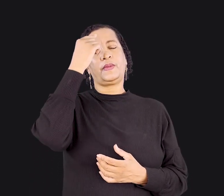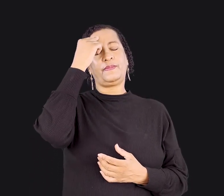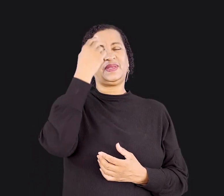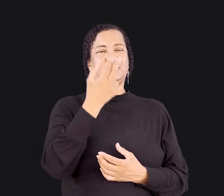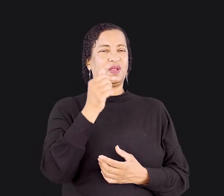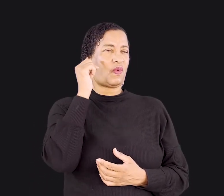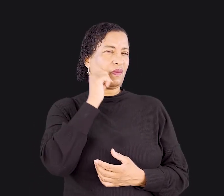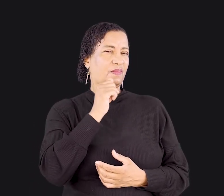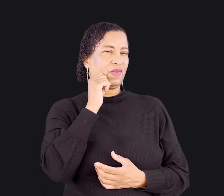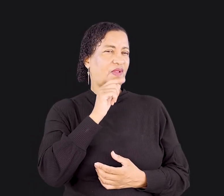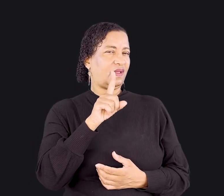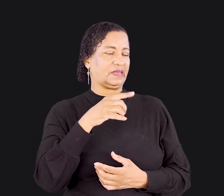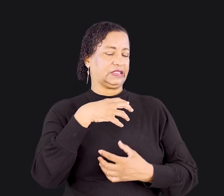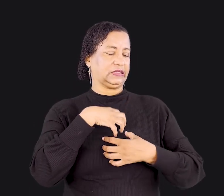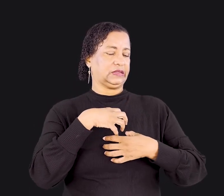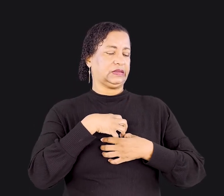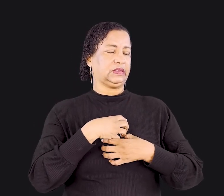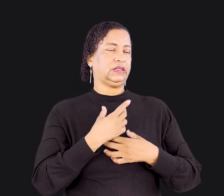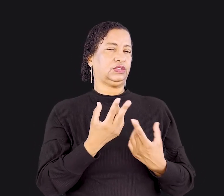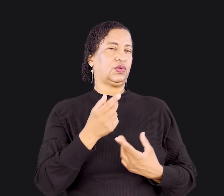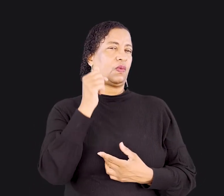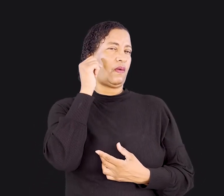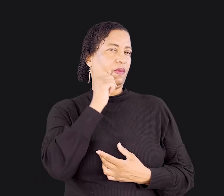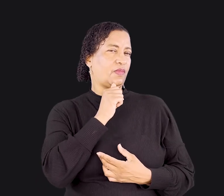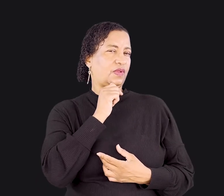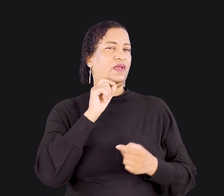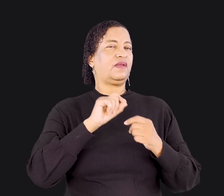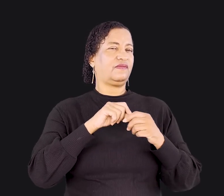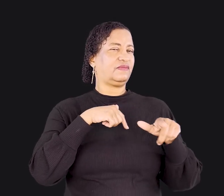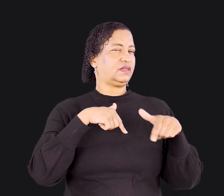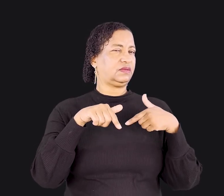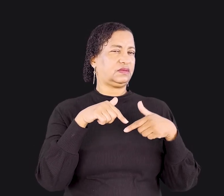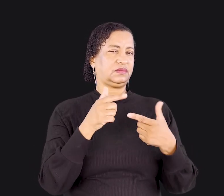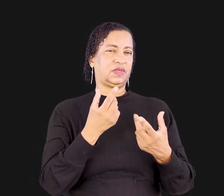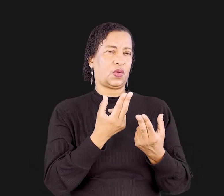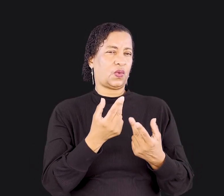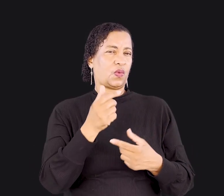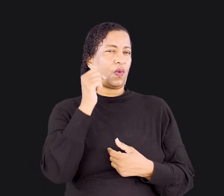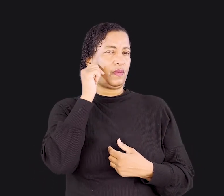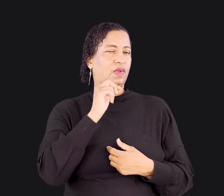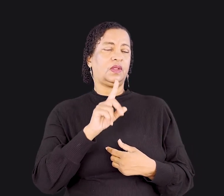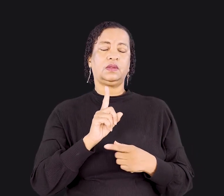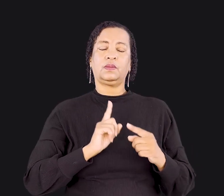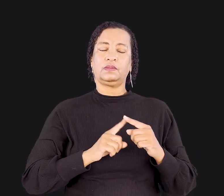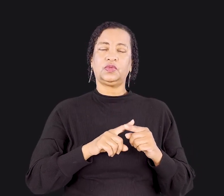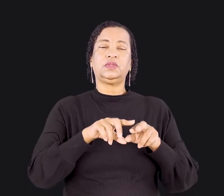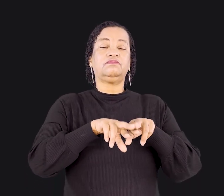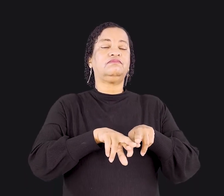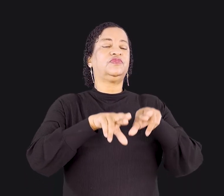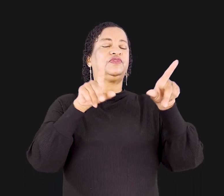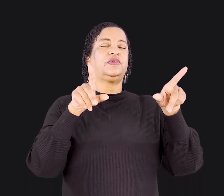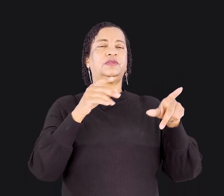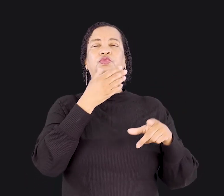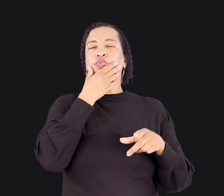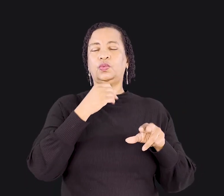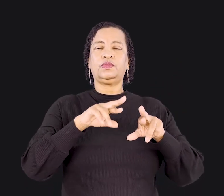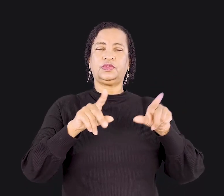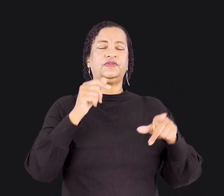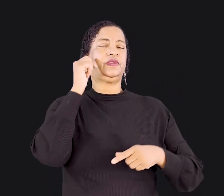como a mulher, não sente como a mulher e não age como a mulher, porque ele é diferente dela. Você pode achar isso